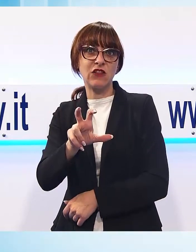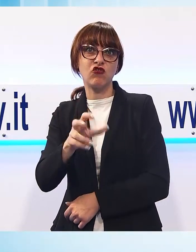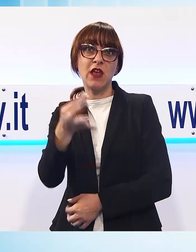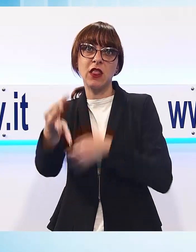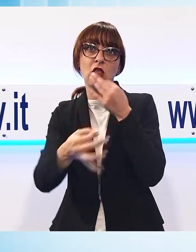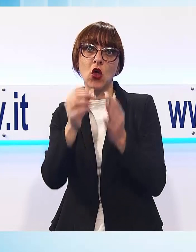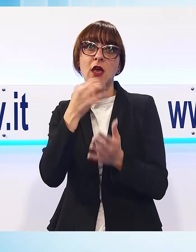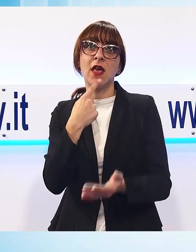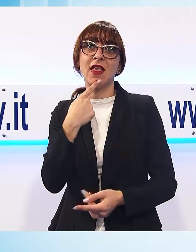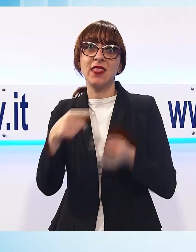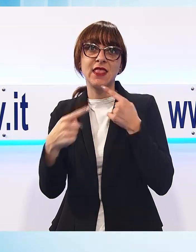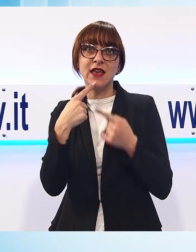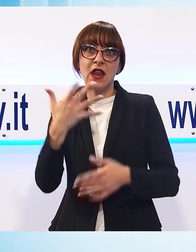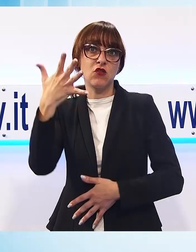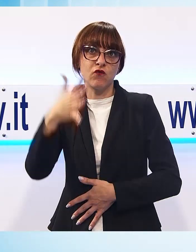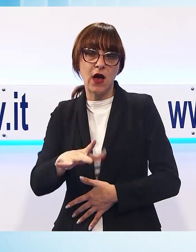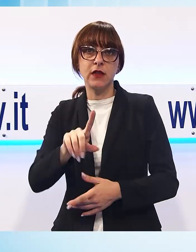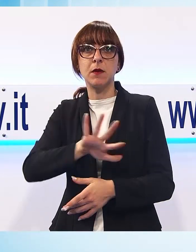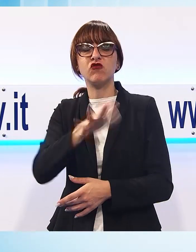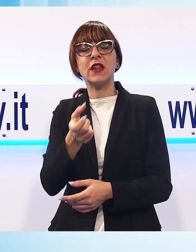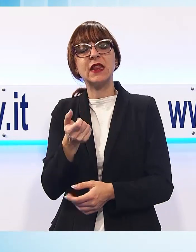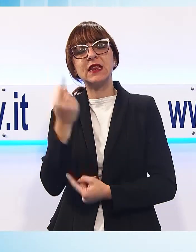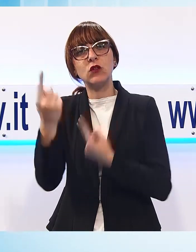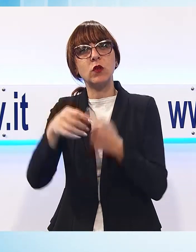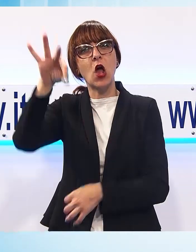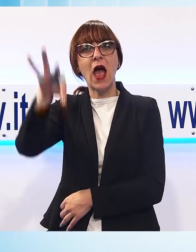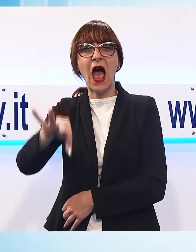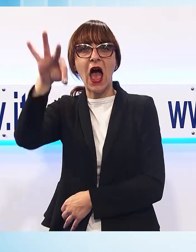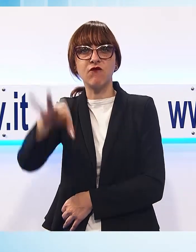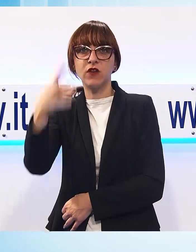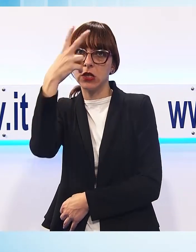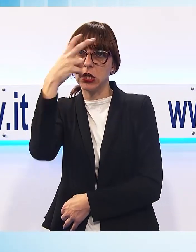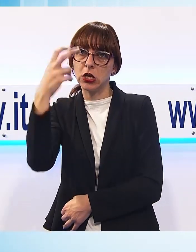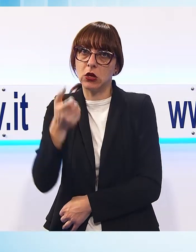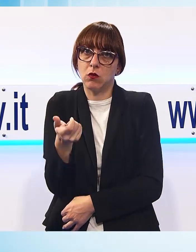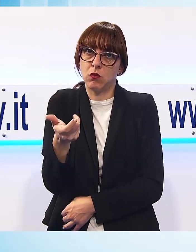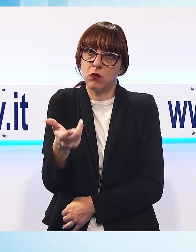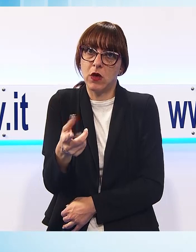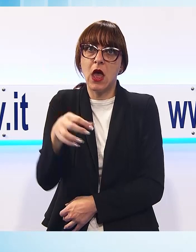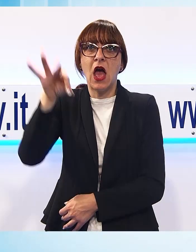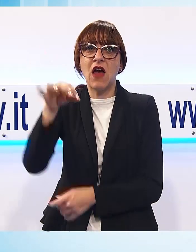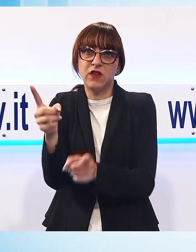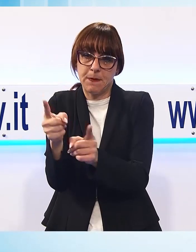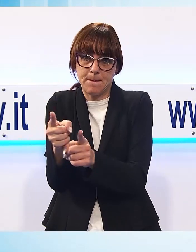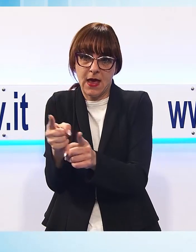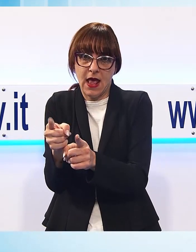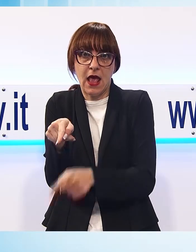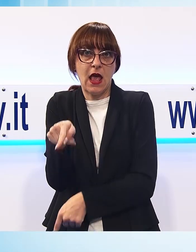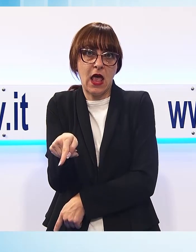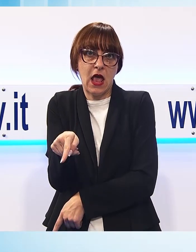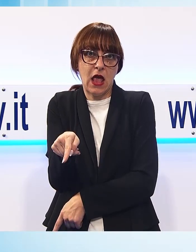Poi abbiamo moltissime situazioni di affitti al nero brevi, appunto fuori norma,